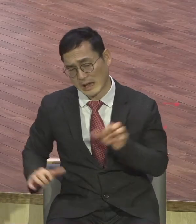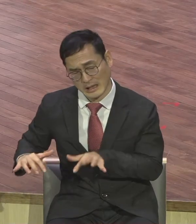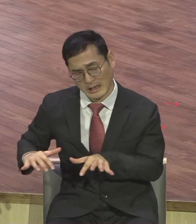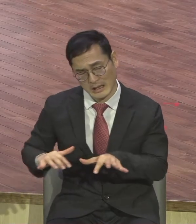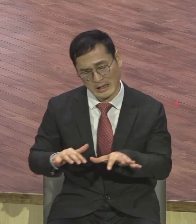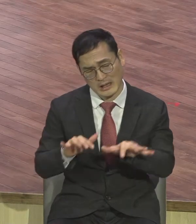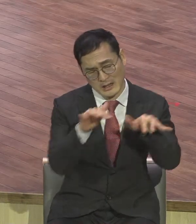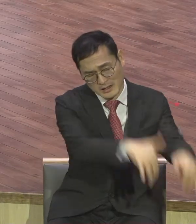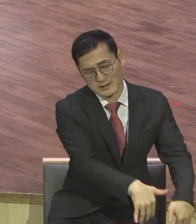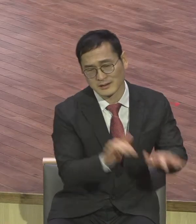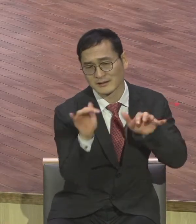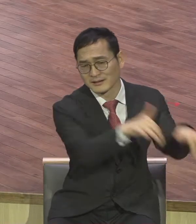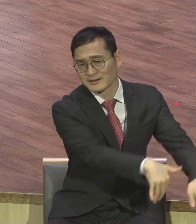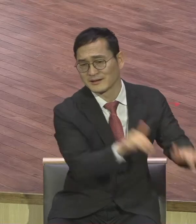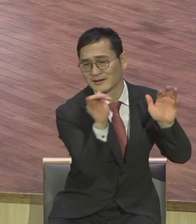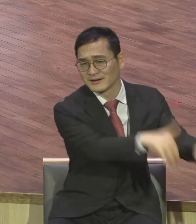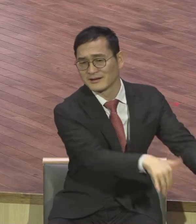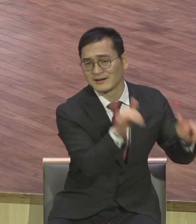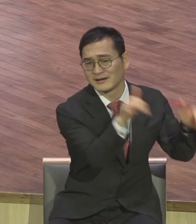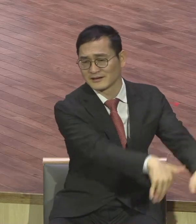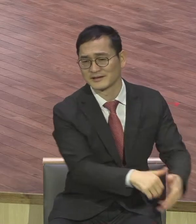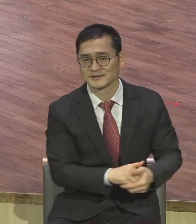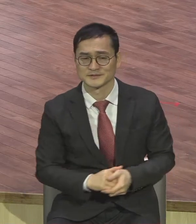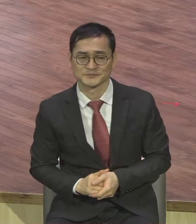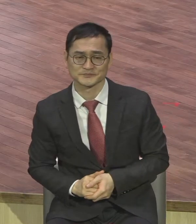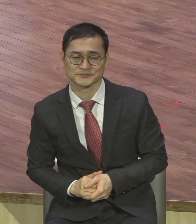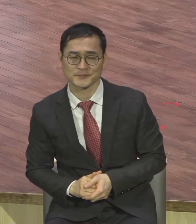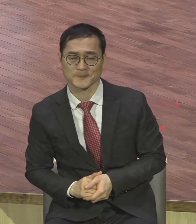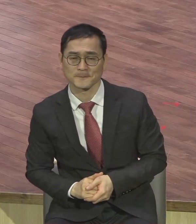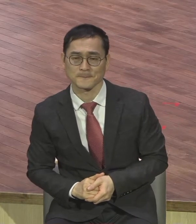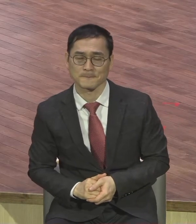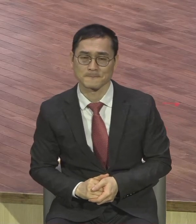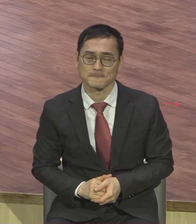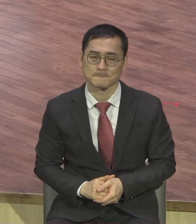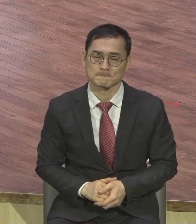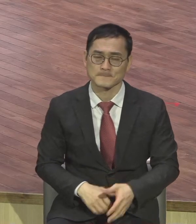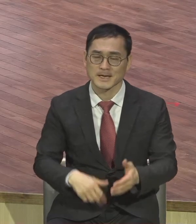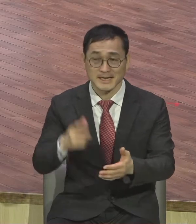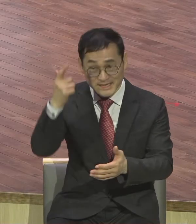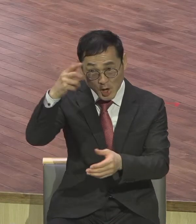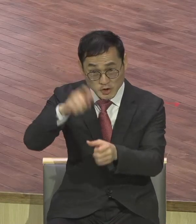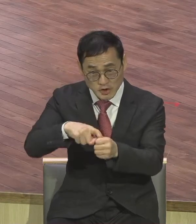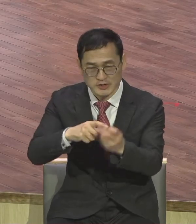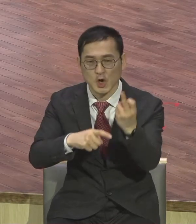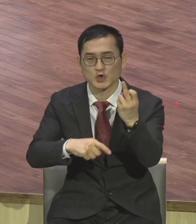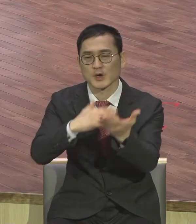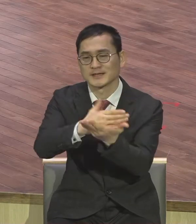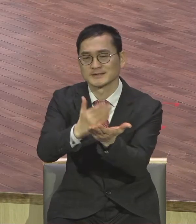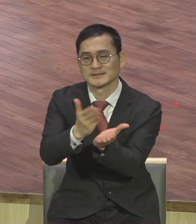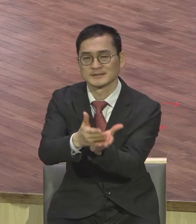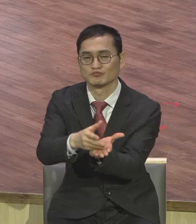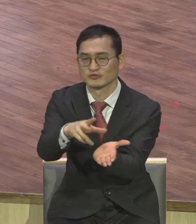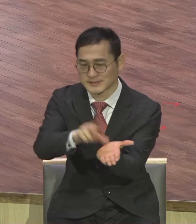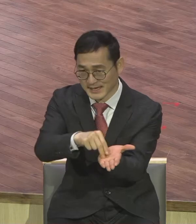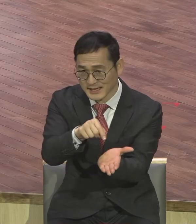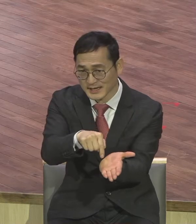멸망길 열두 가지 영적 문제라고 하는데 이런 상태가 지속되도록 허감 세력은